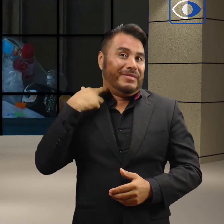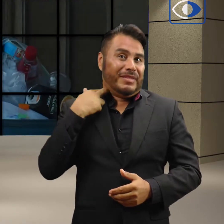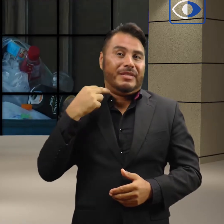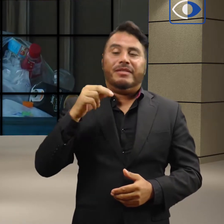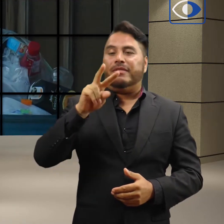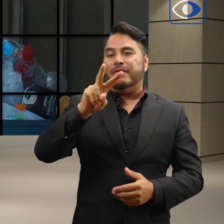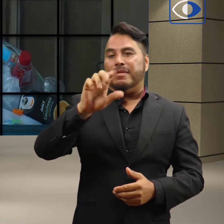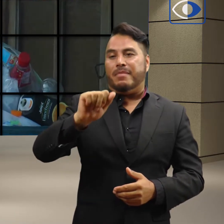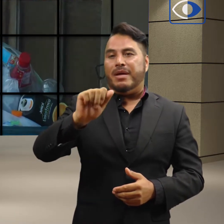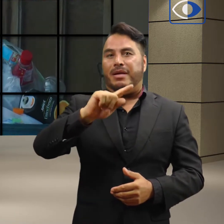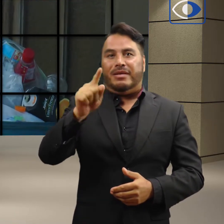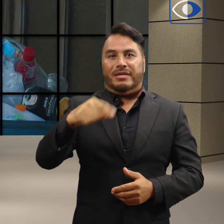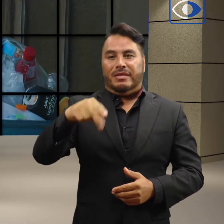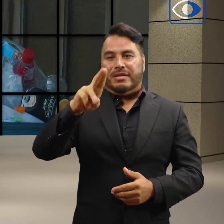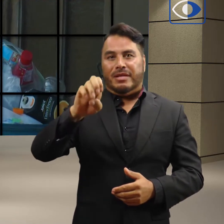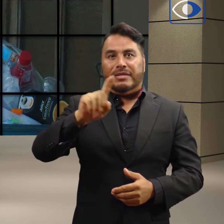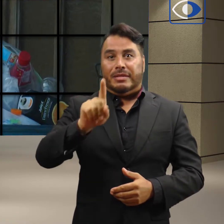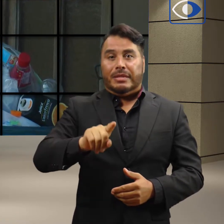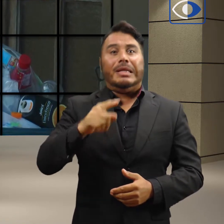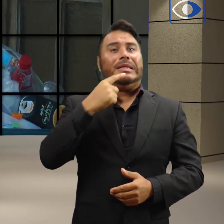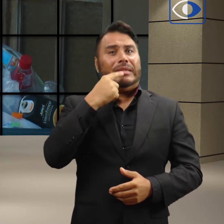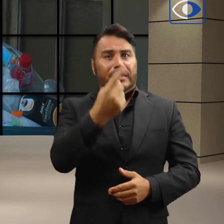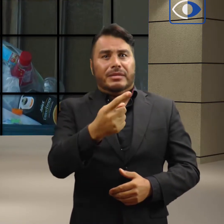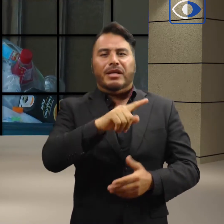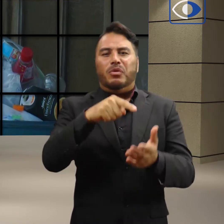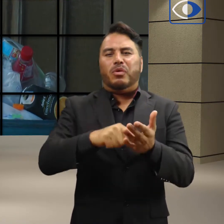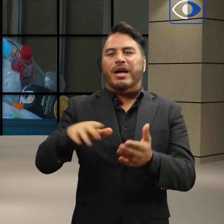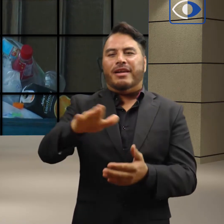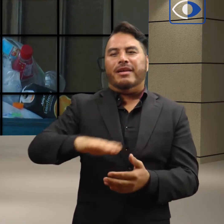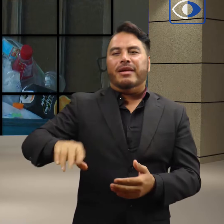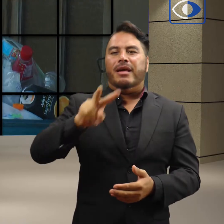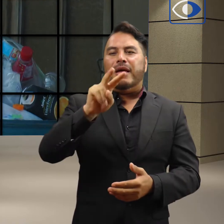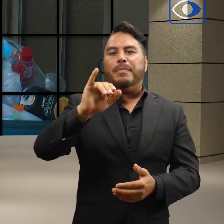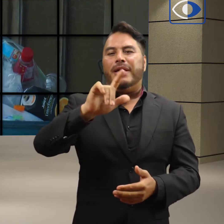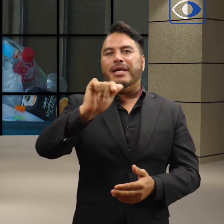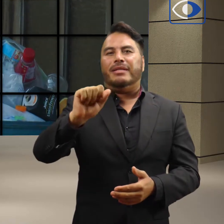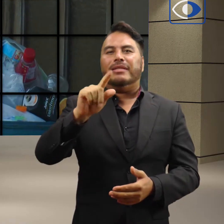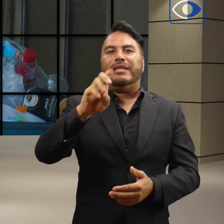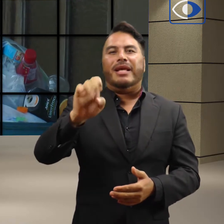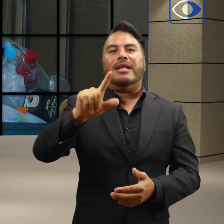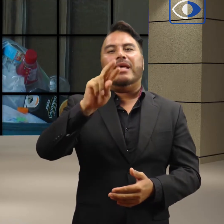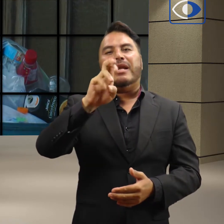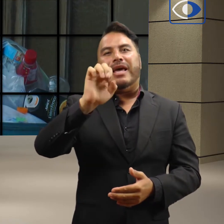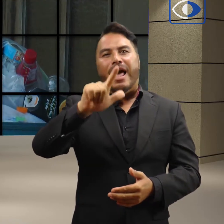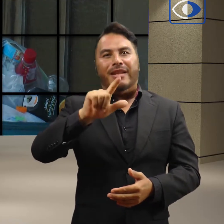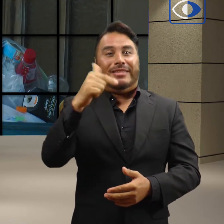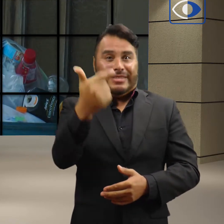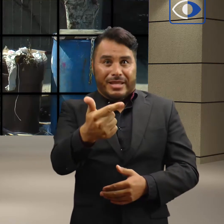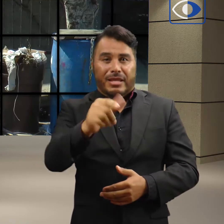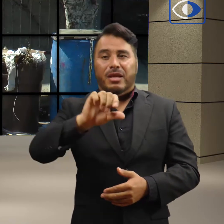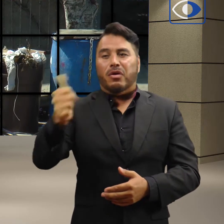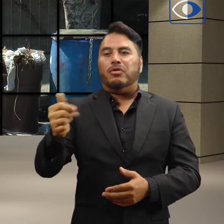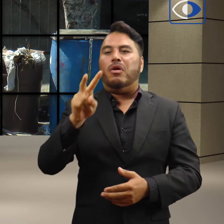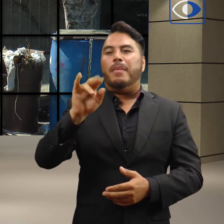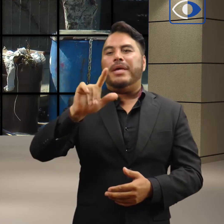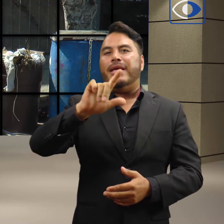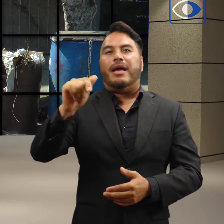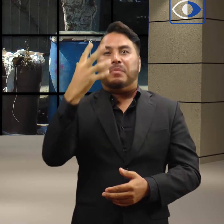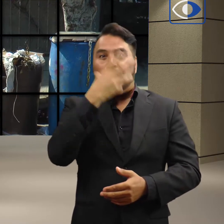ejemplificó la situación que enfrenta a los residentes de Villas del Real 7 y Villa Bonita, donde han esperado meses para que les recojan la